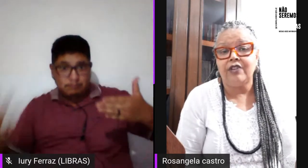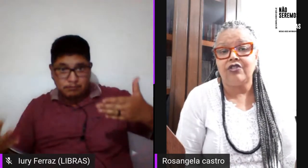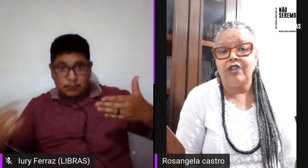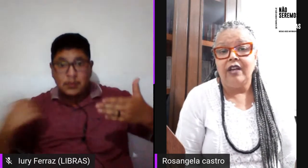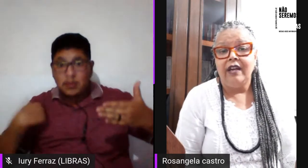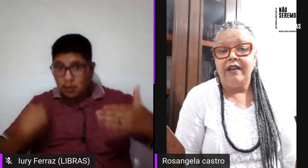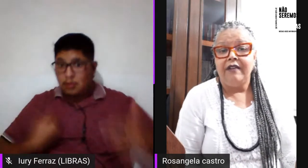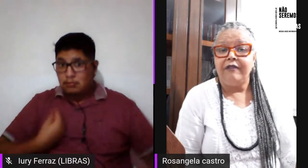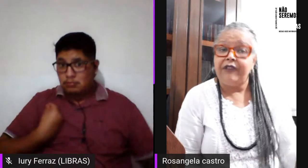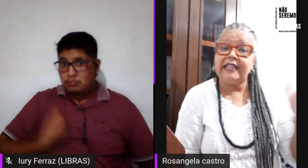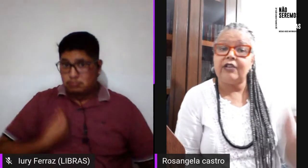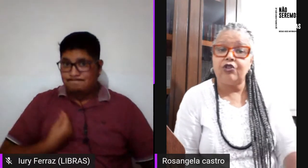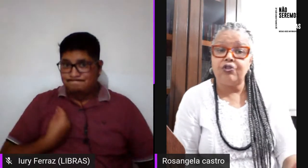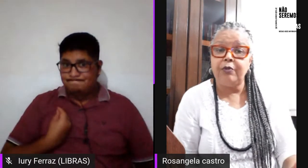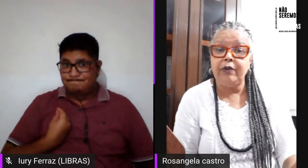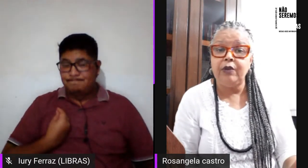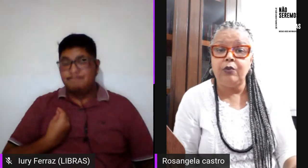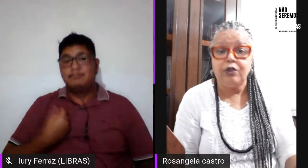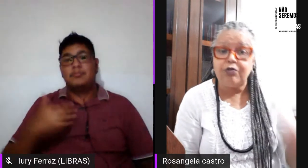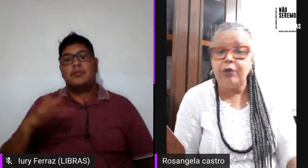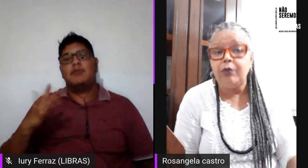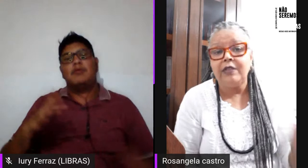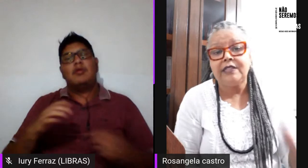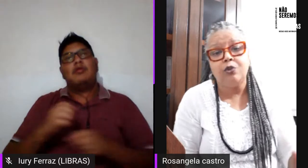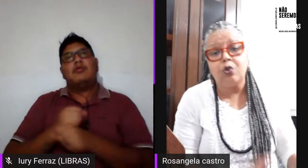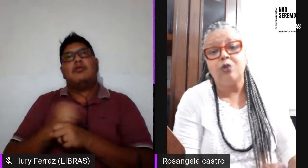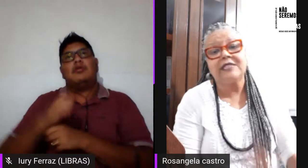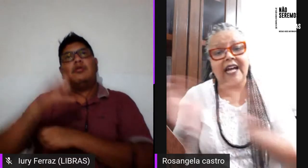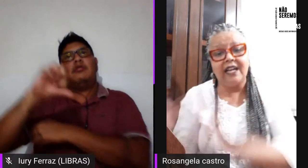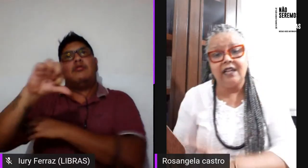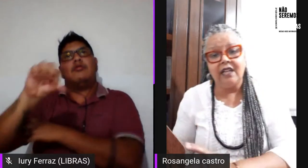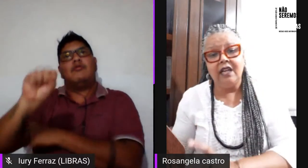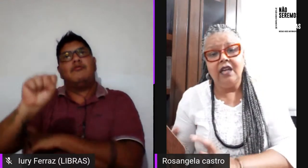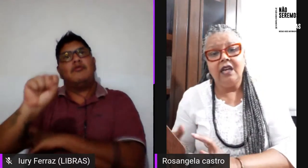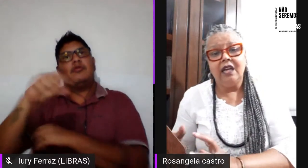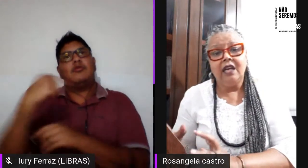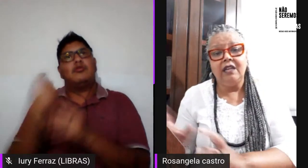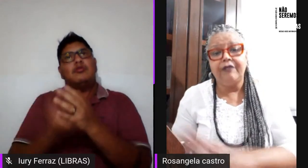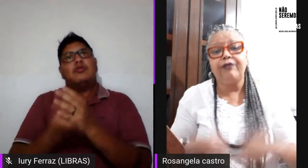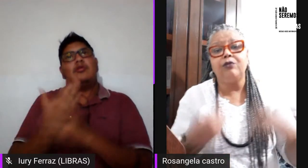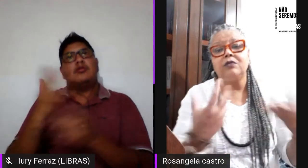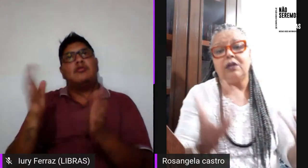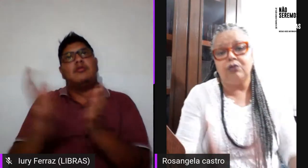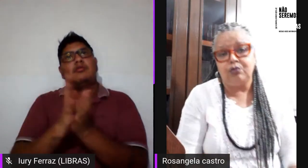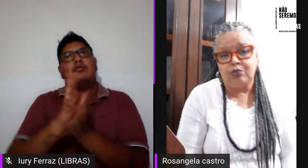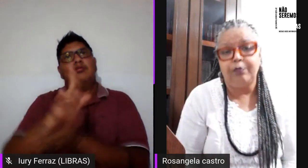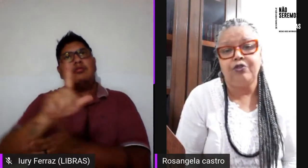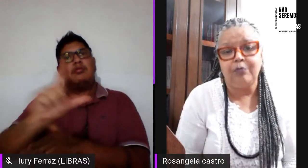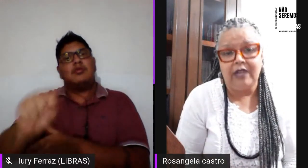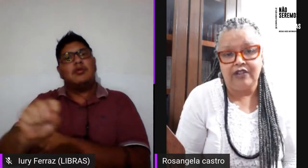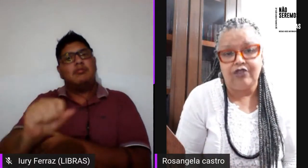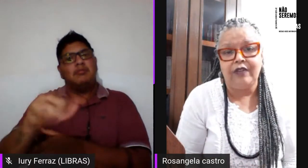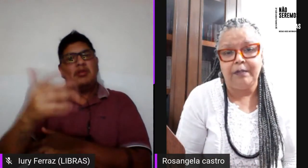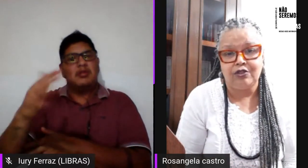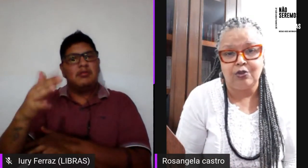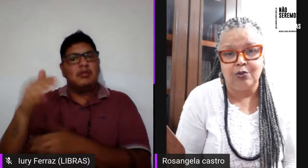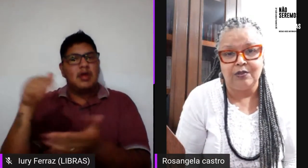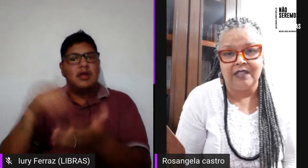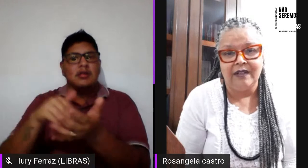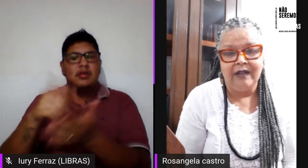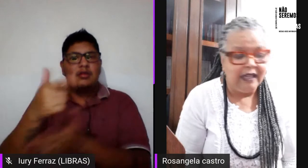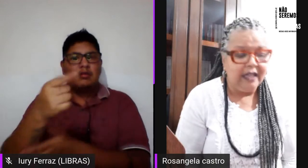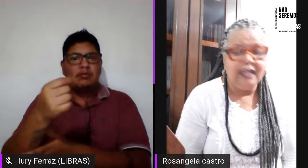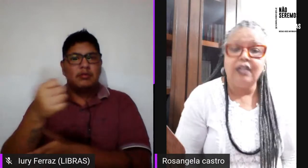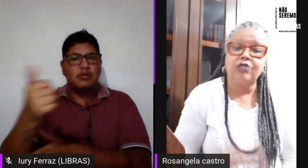lésbicas, fica até 2001, e em 2001 esse núcleo sai e funda o grupo de mulheres Filipe de